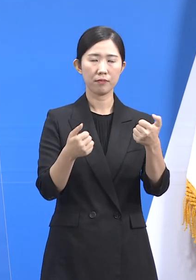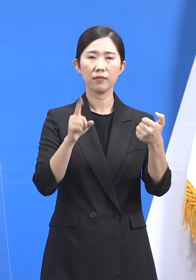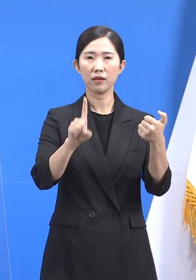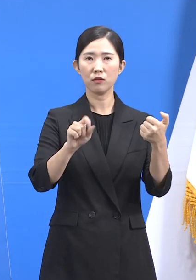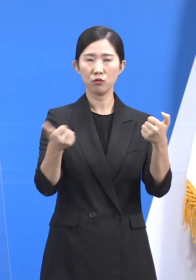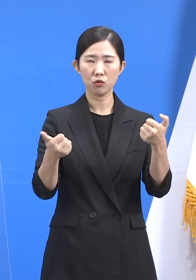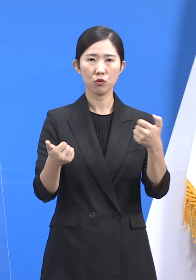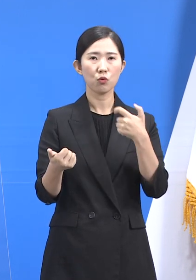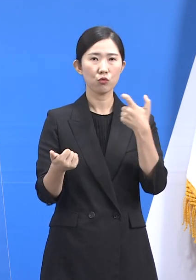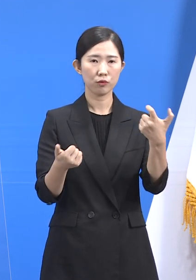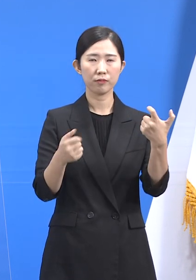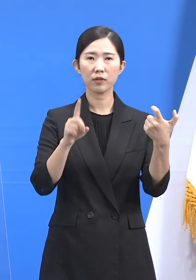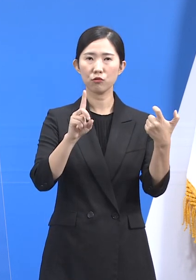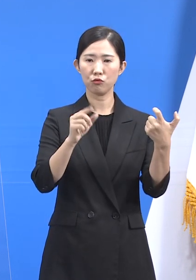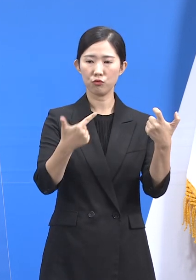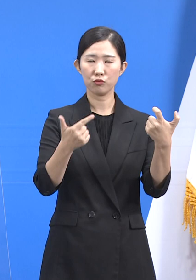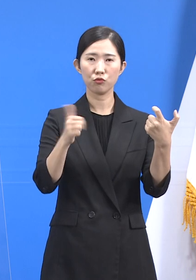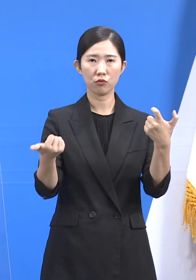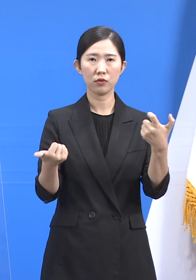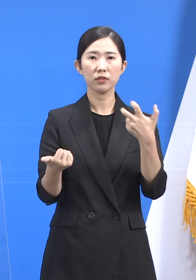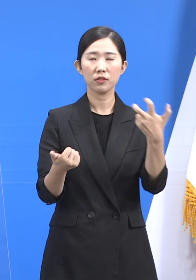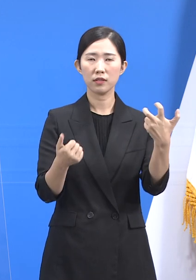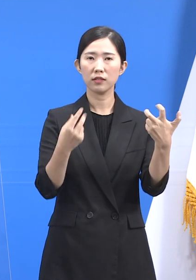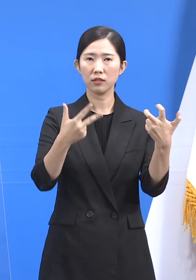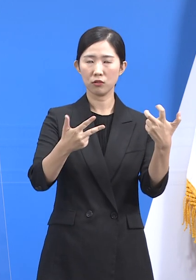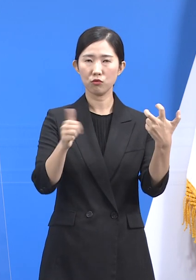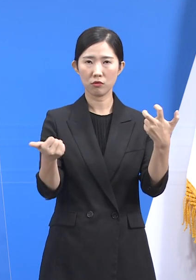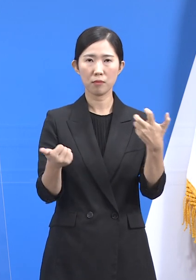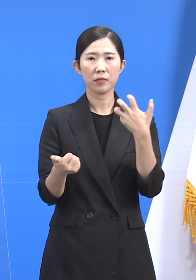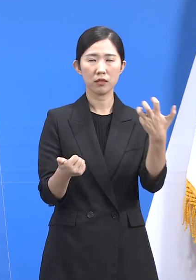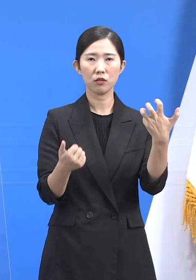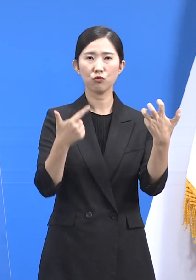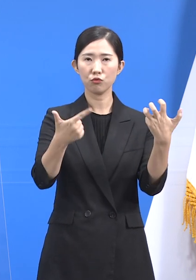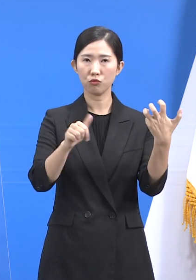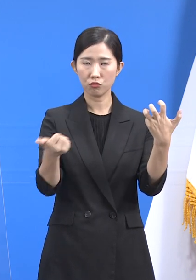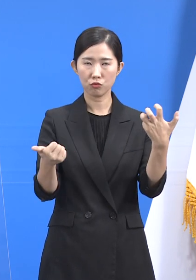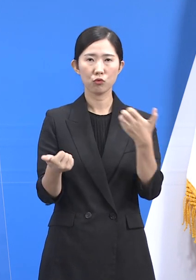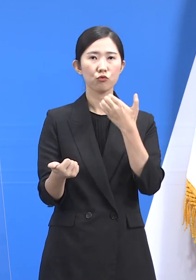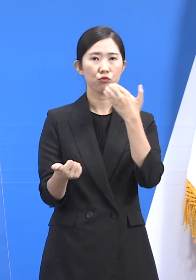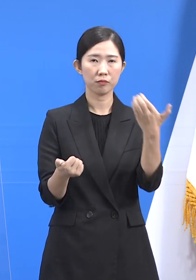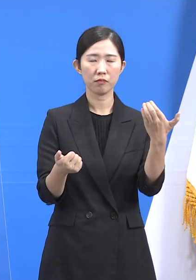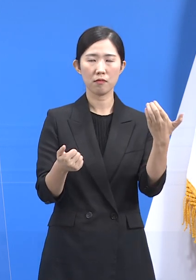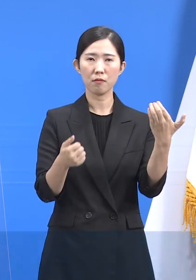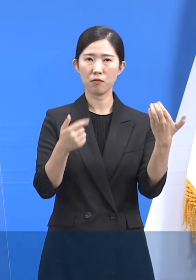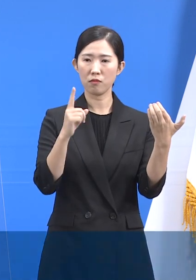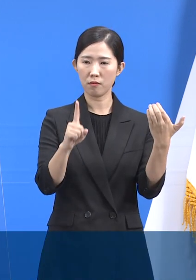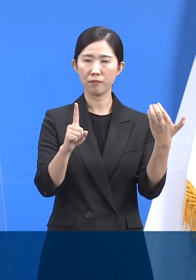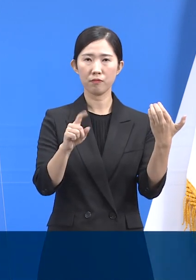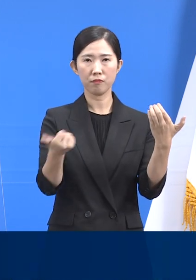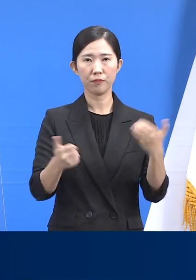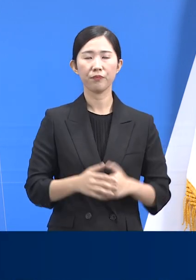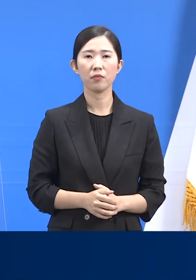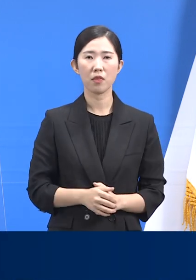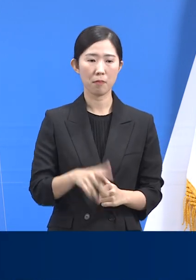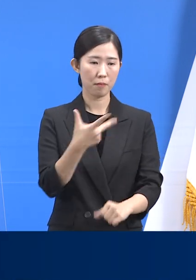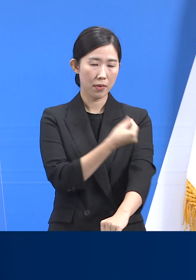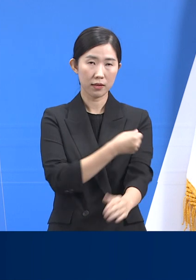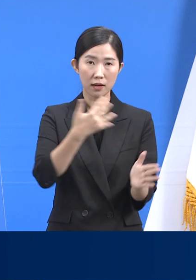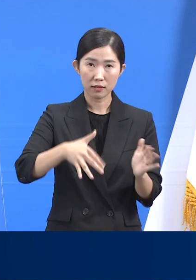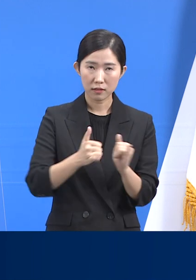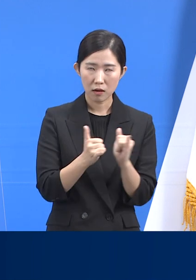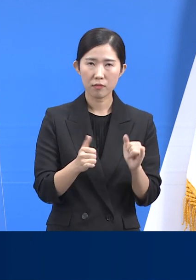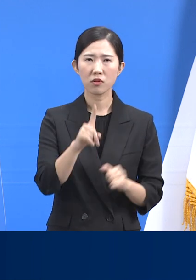60대 6명, 70대 7명, 80대 6명, 90대 8명입니다. 이 중에서 백신 미접종자는